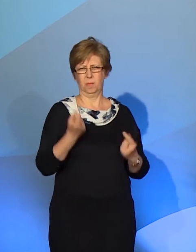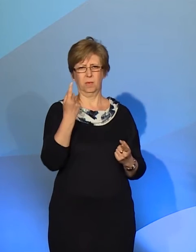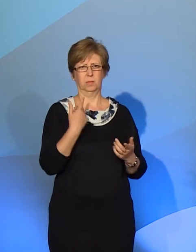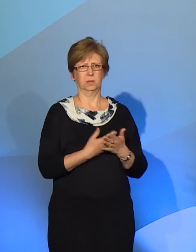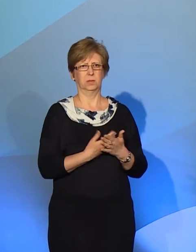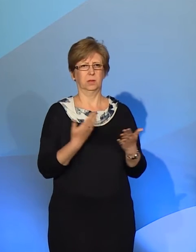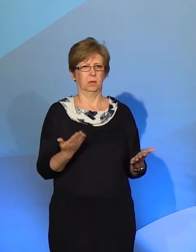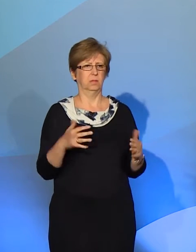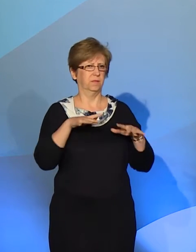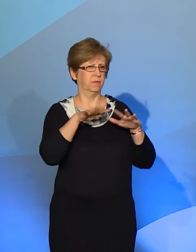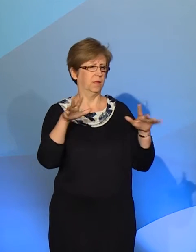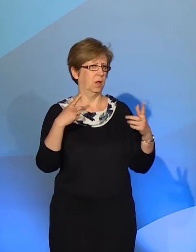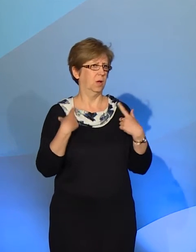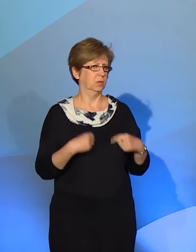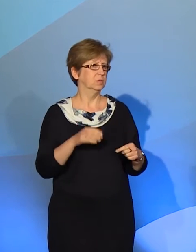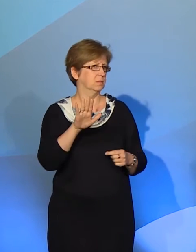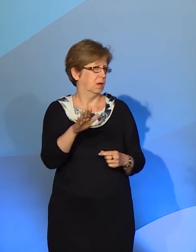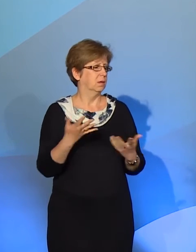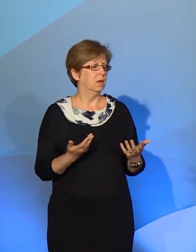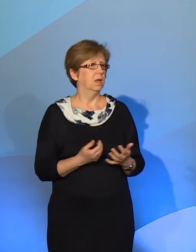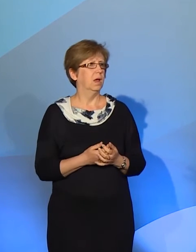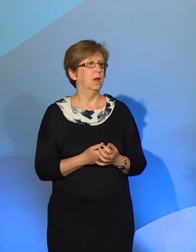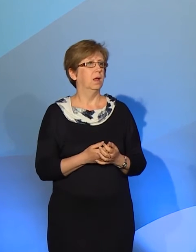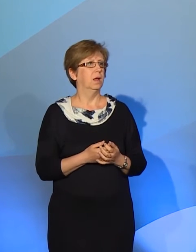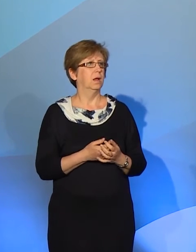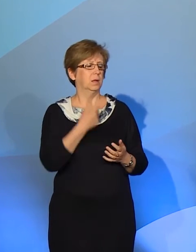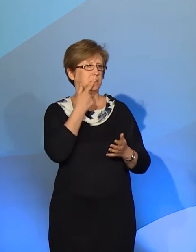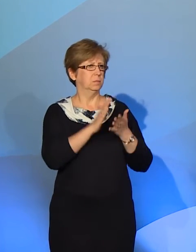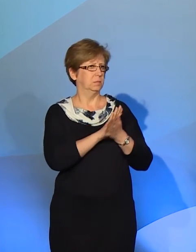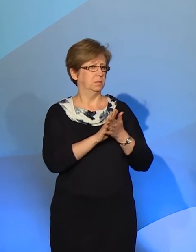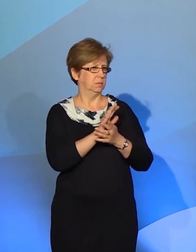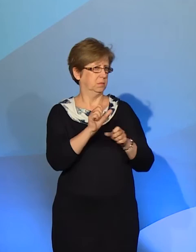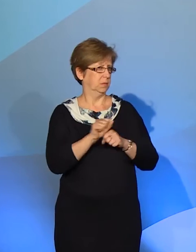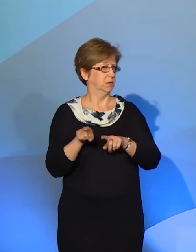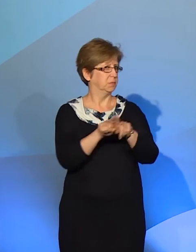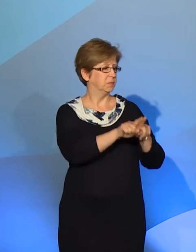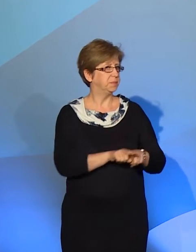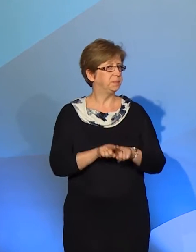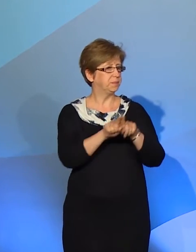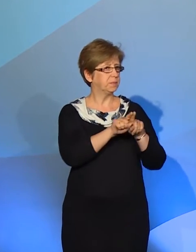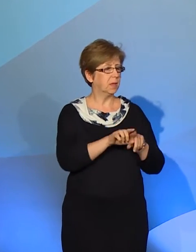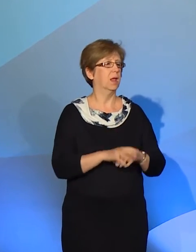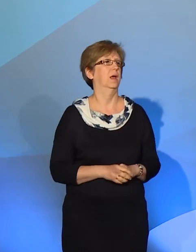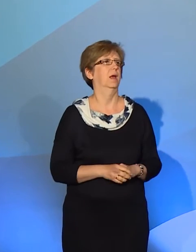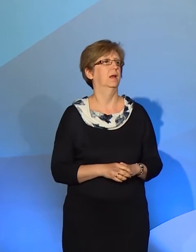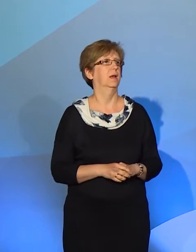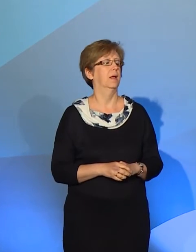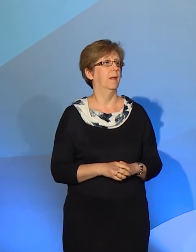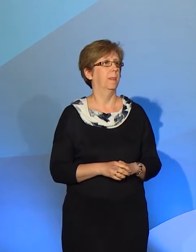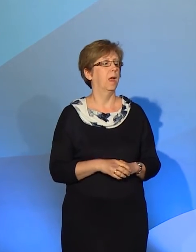pewno wiele osób ma, że w miganiu jest coś uniwersalnego. Otóż zazwyczaj powodem, dla którego